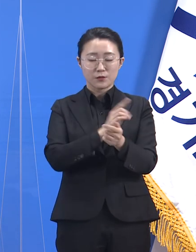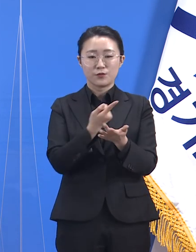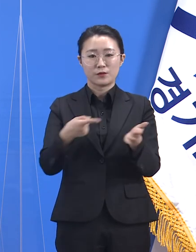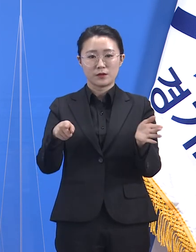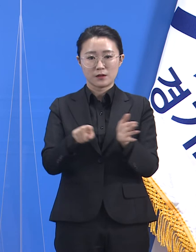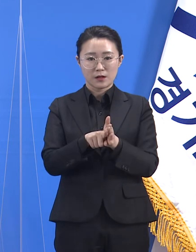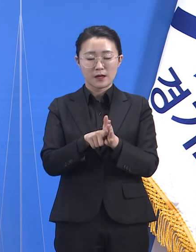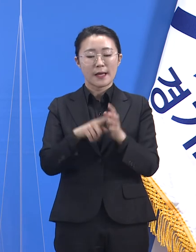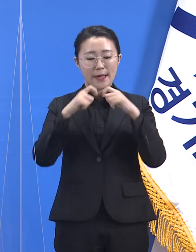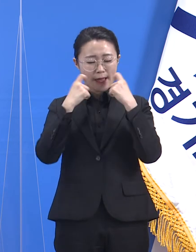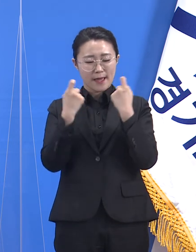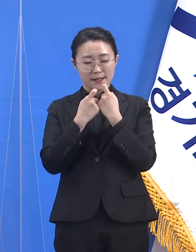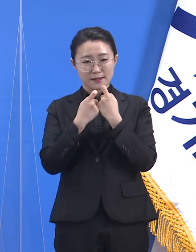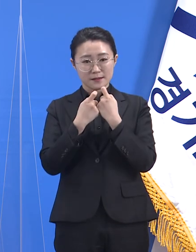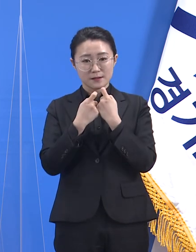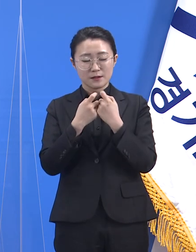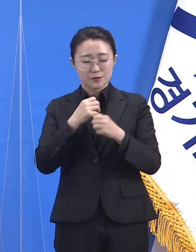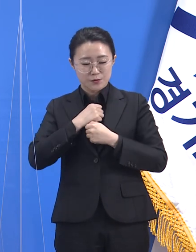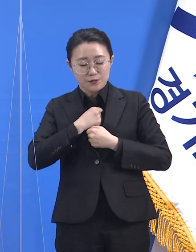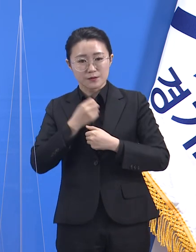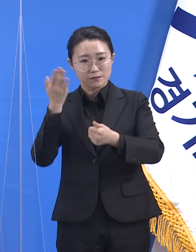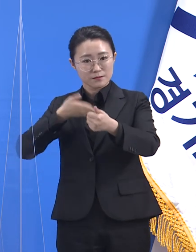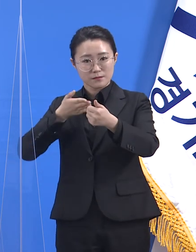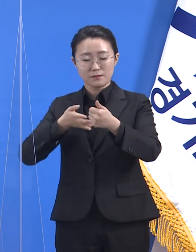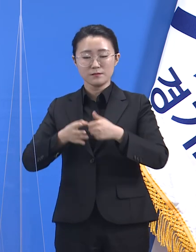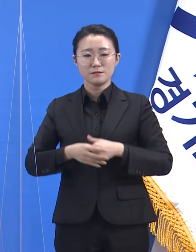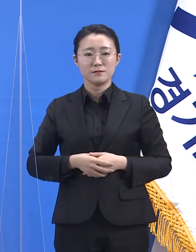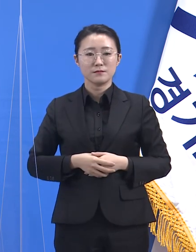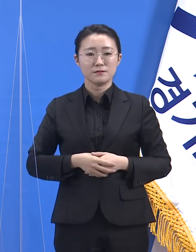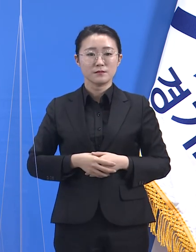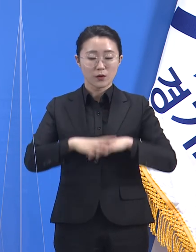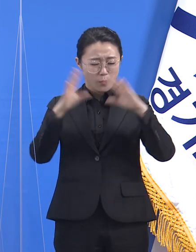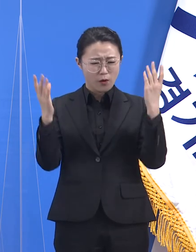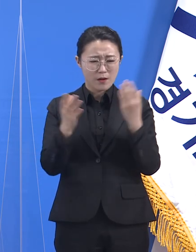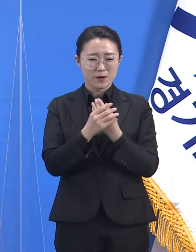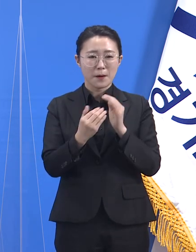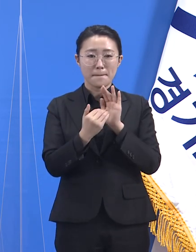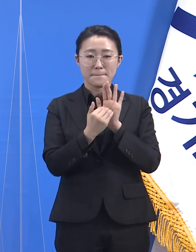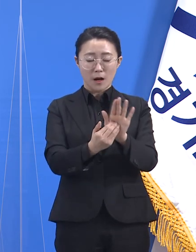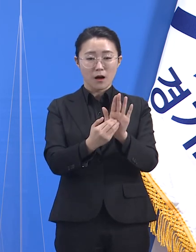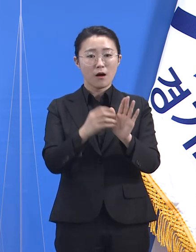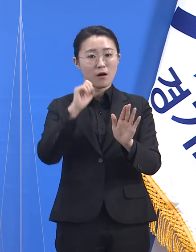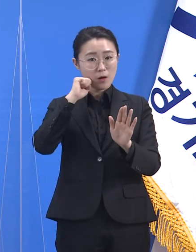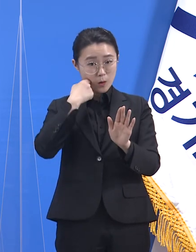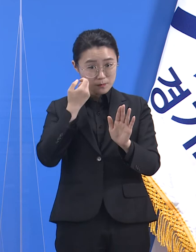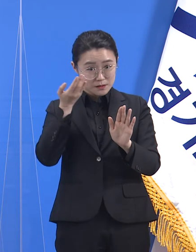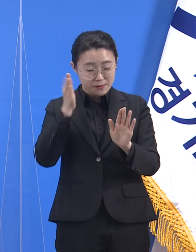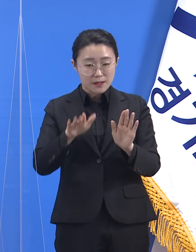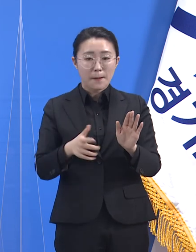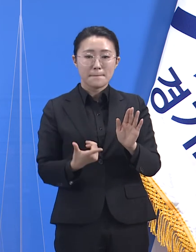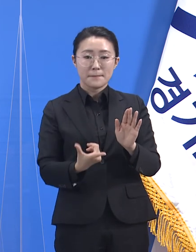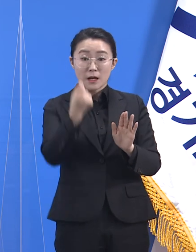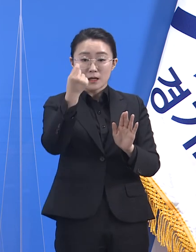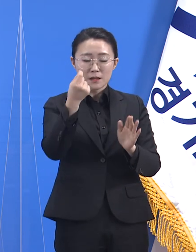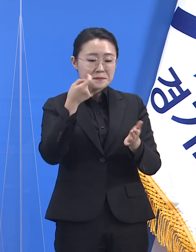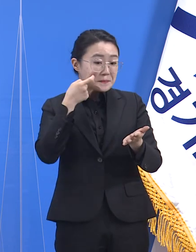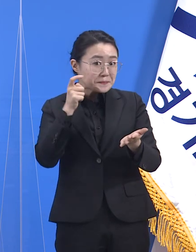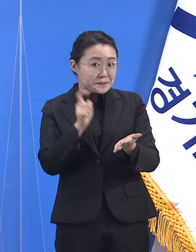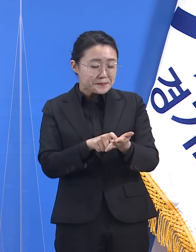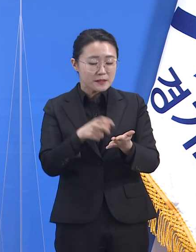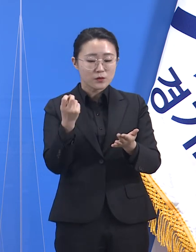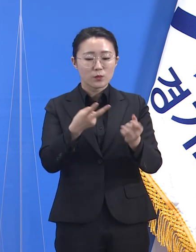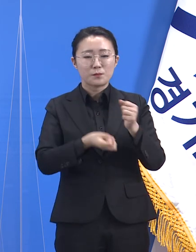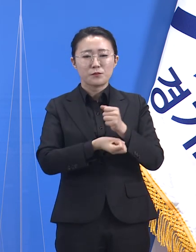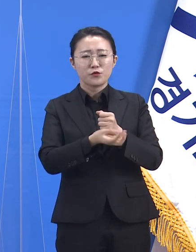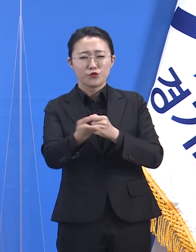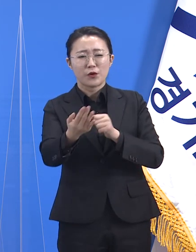모든 감염 사건을 일일이 막아낼 수는 없지만 사례를 조기에 발견하고 유행으로 확산되는 것을